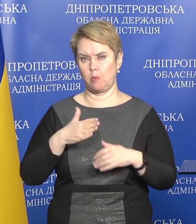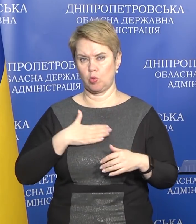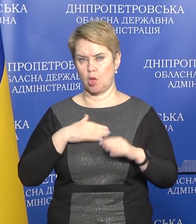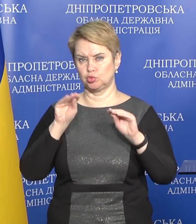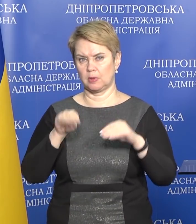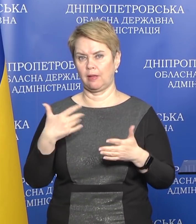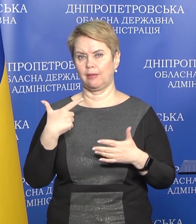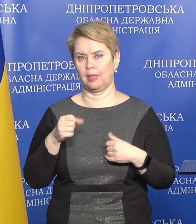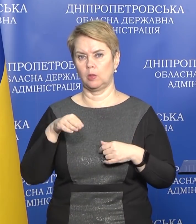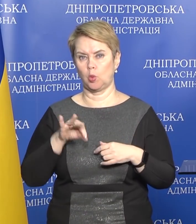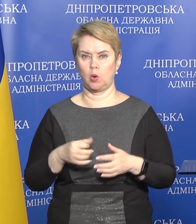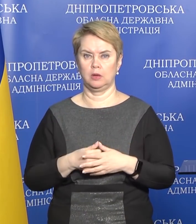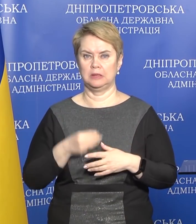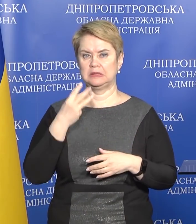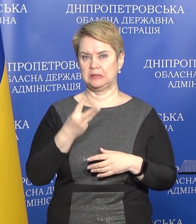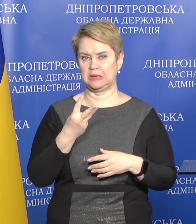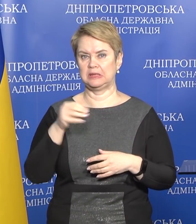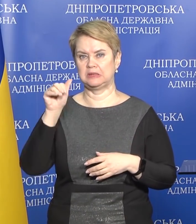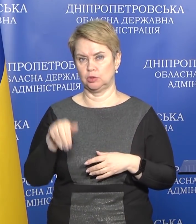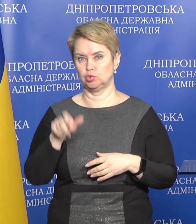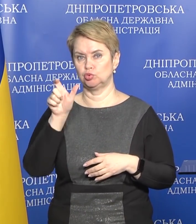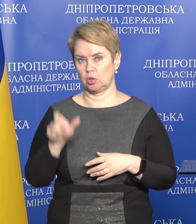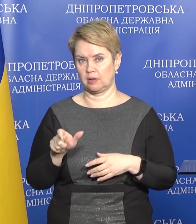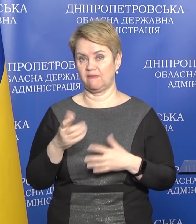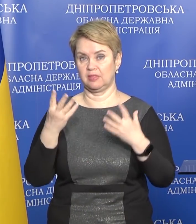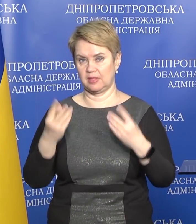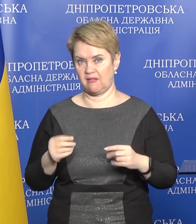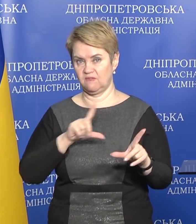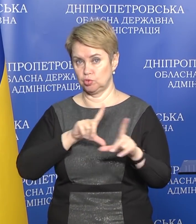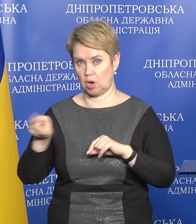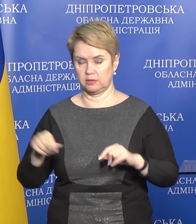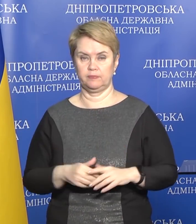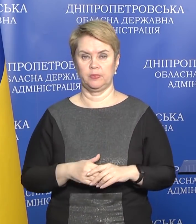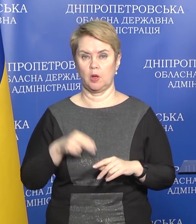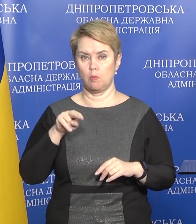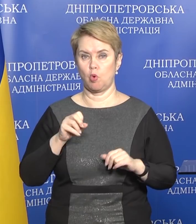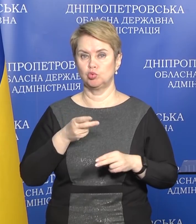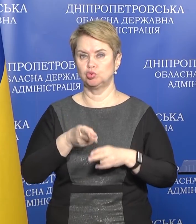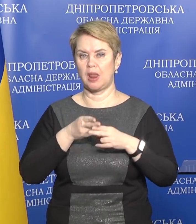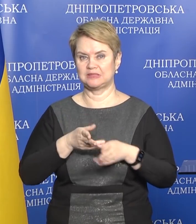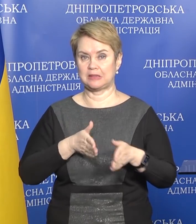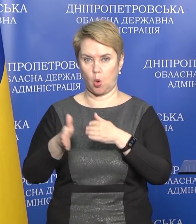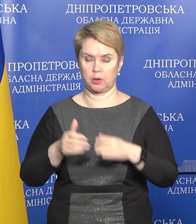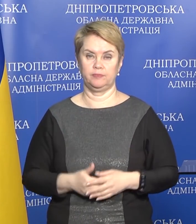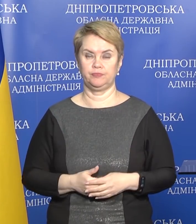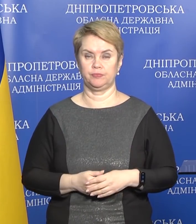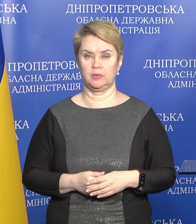нашим данным, это где-то 3 тысячи человек в день выезжает по железной дороге.